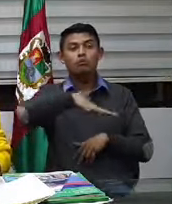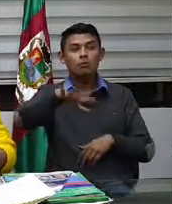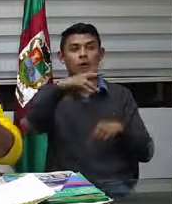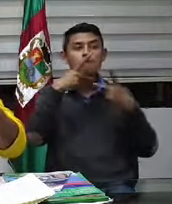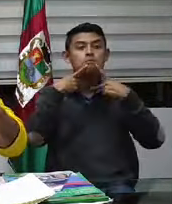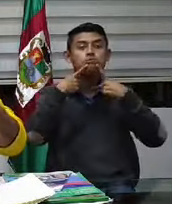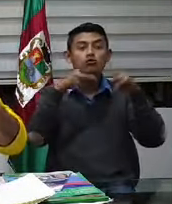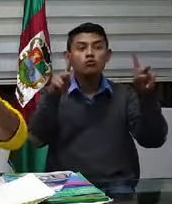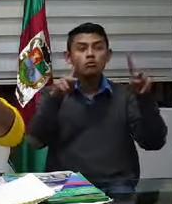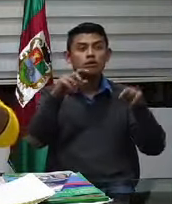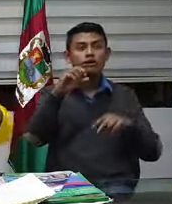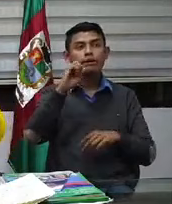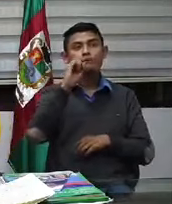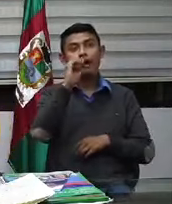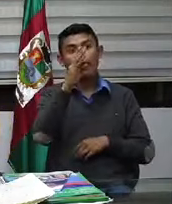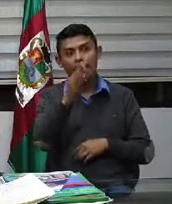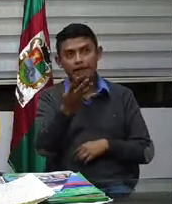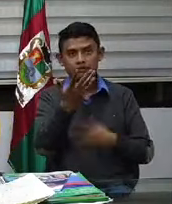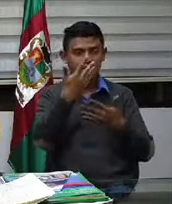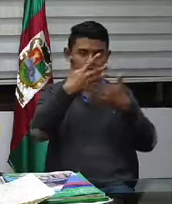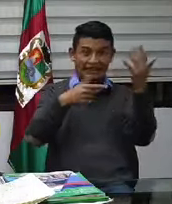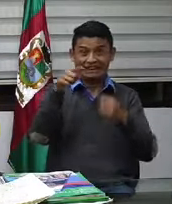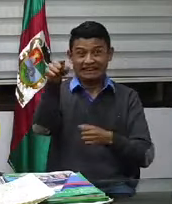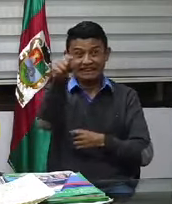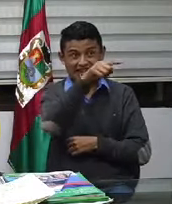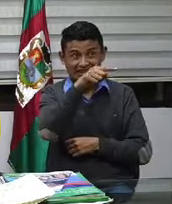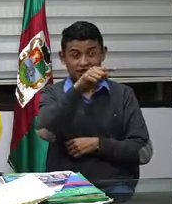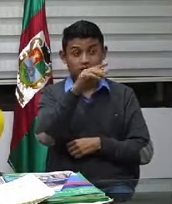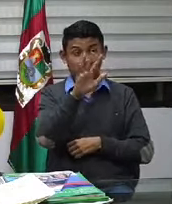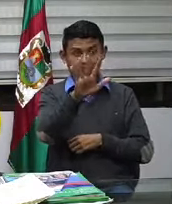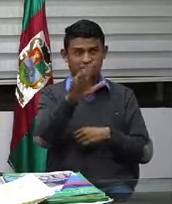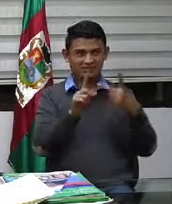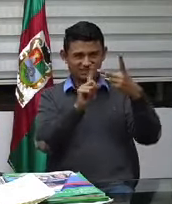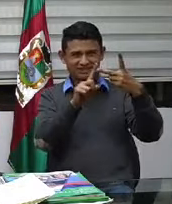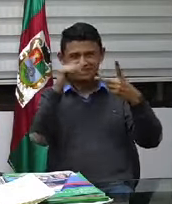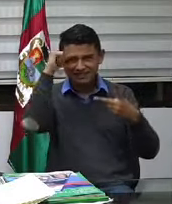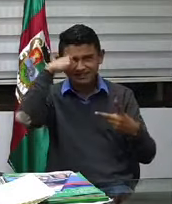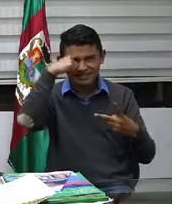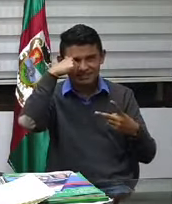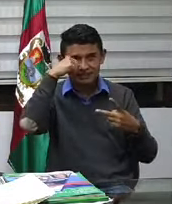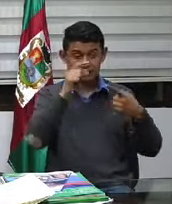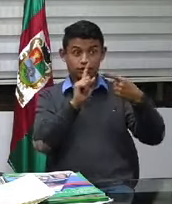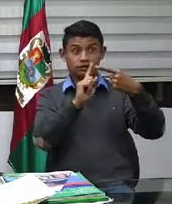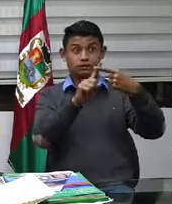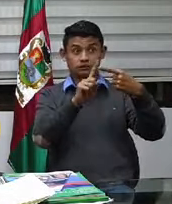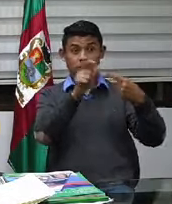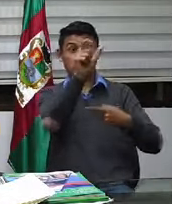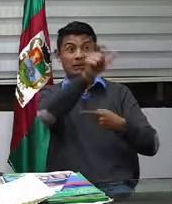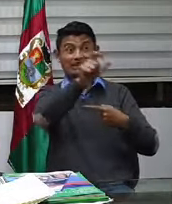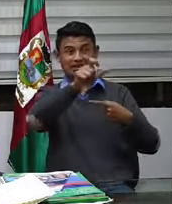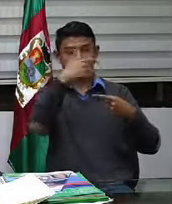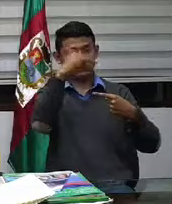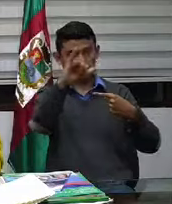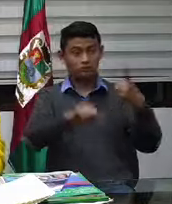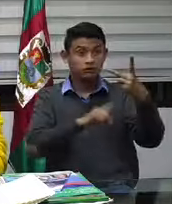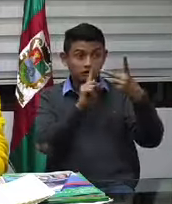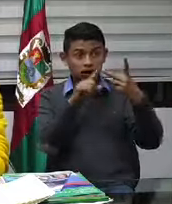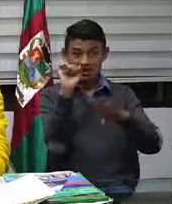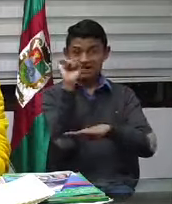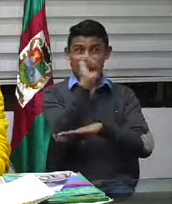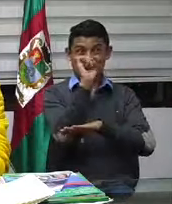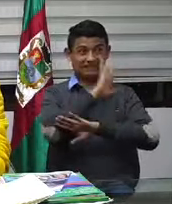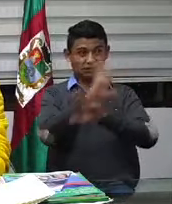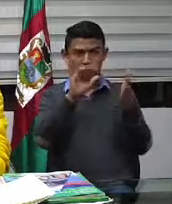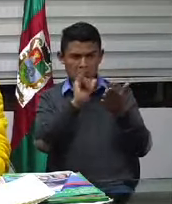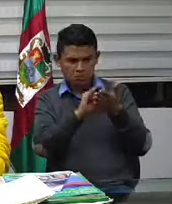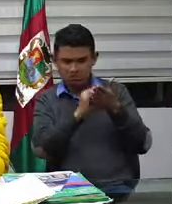Entonces, van dos, pico y placa vehicular sigue igual, pico y placa de transporte intermunicipal y el, perdón,